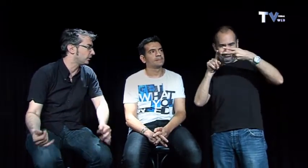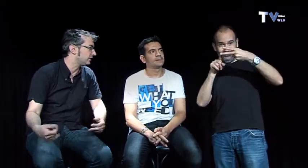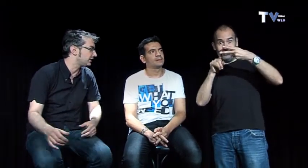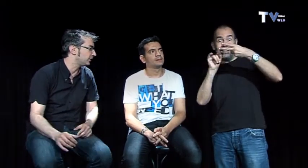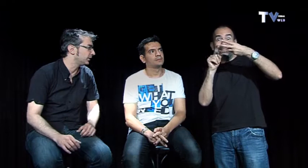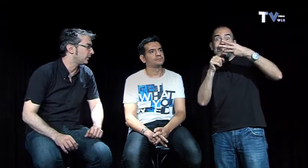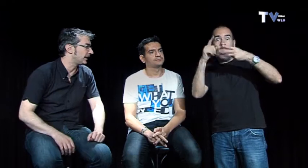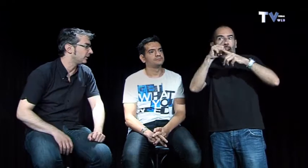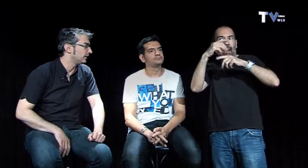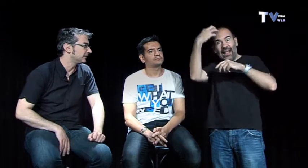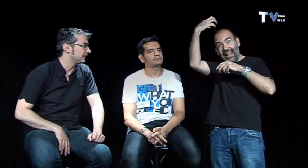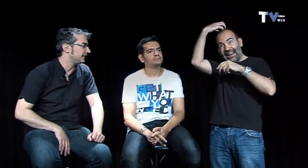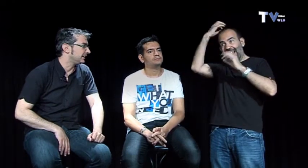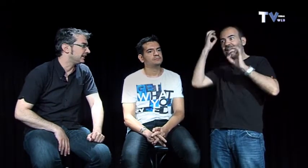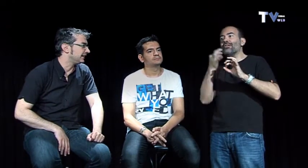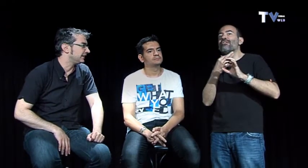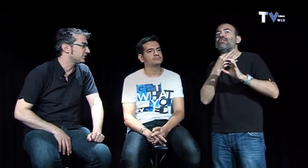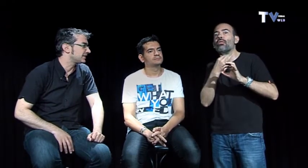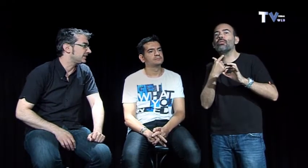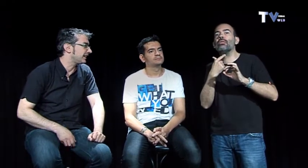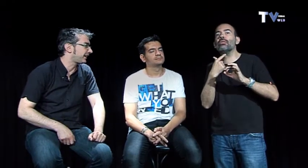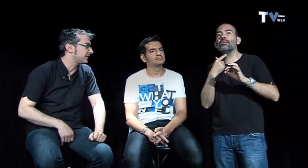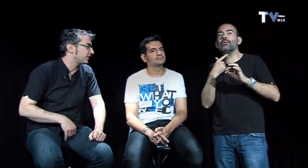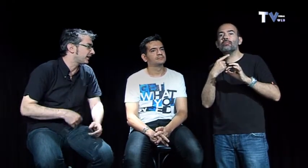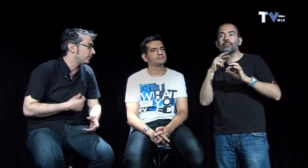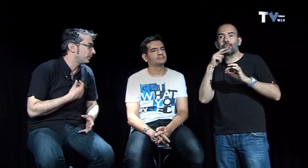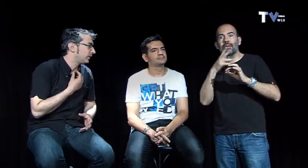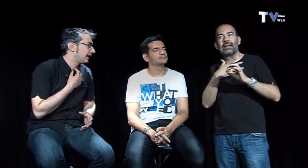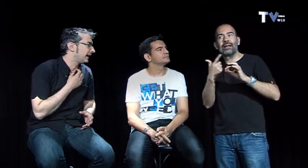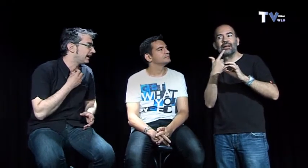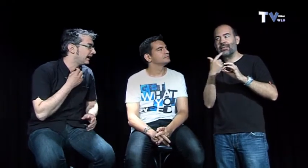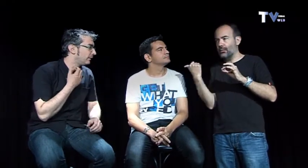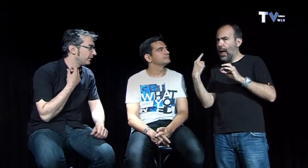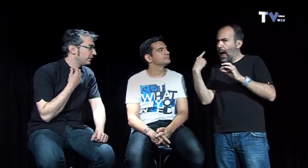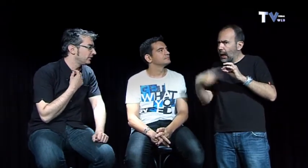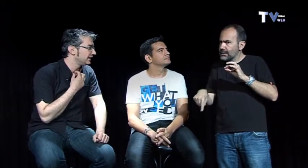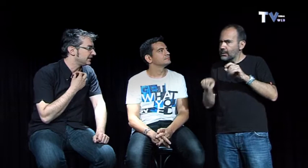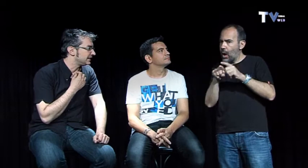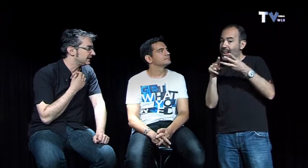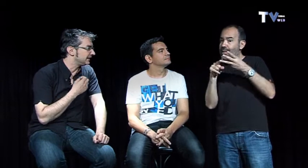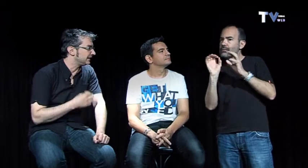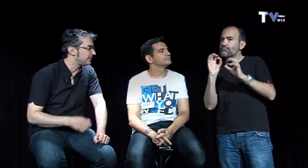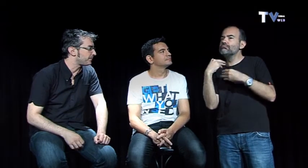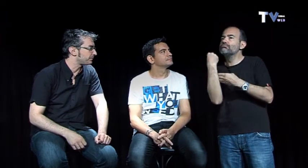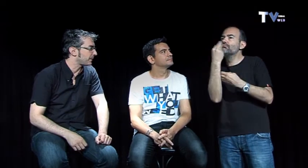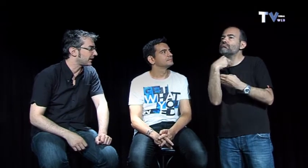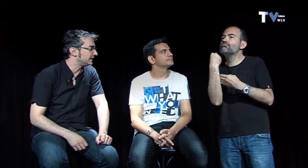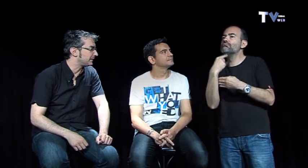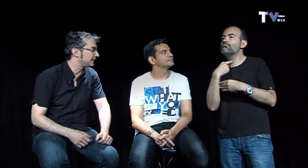físico ¿no? pero claro y yo no sé si el registro aquí un poco en voz ¿no? si también te